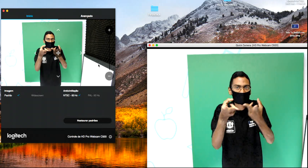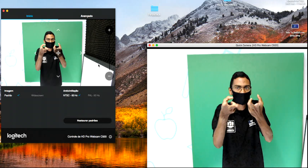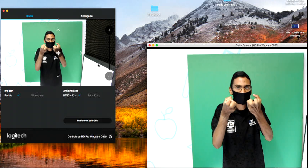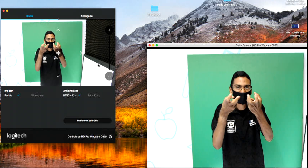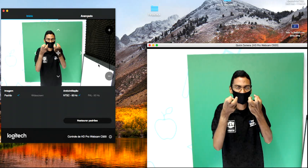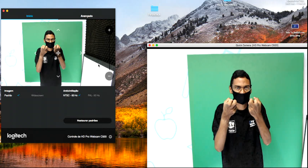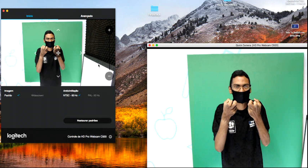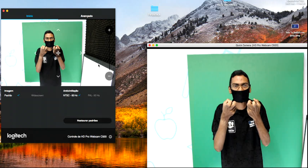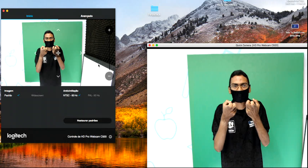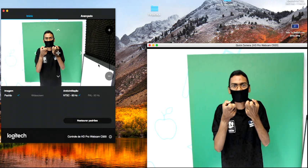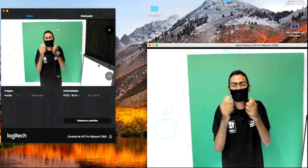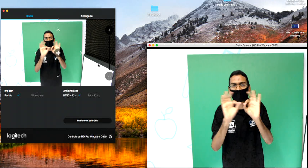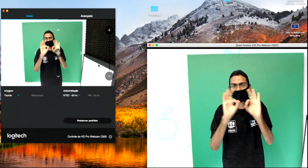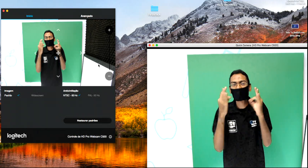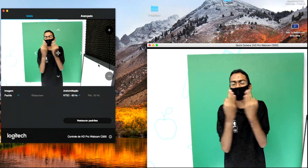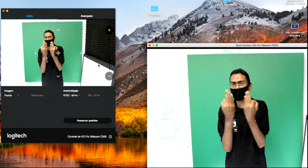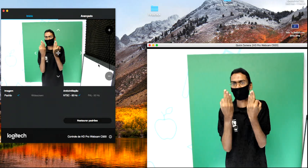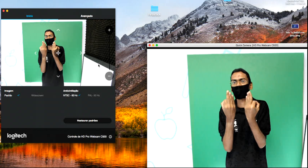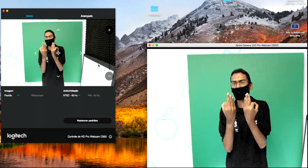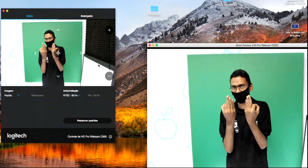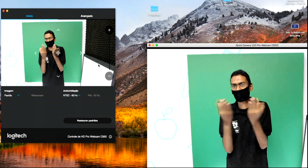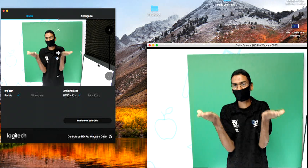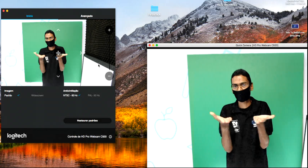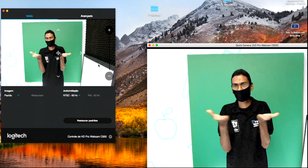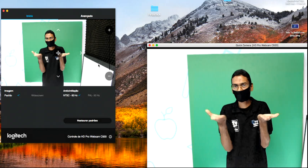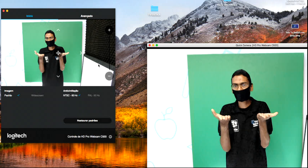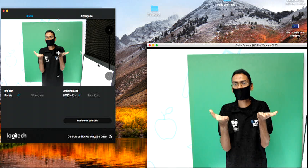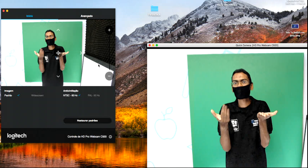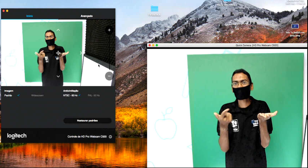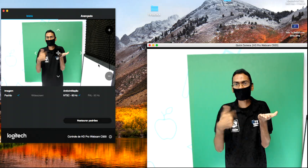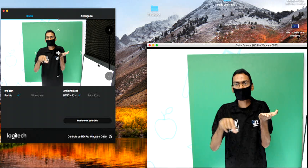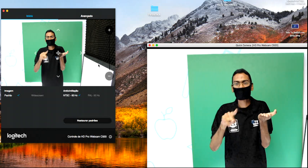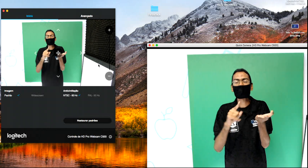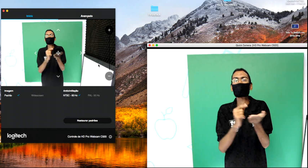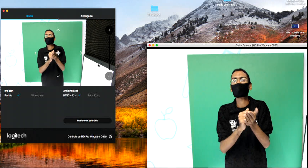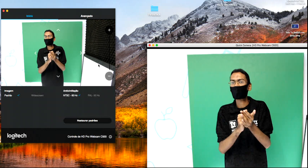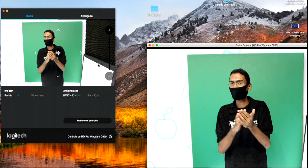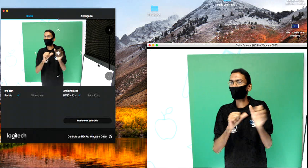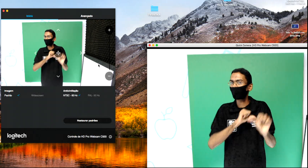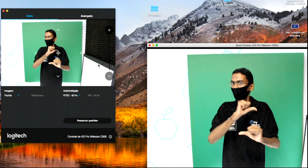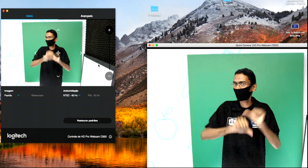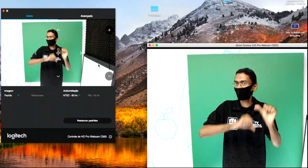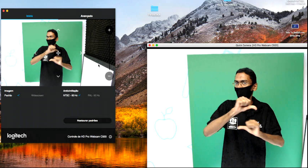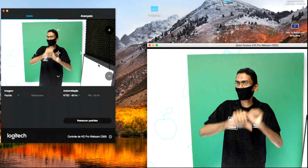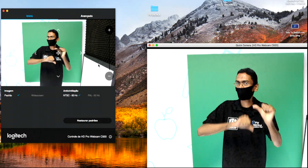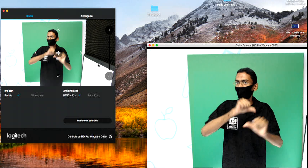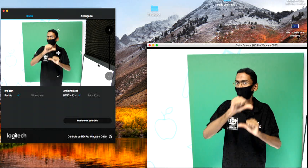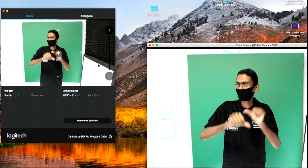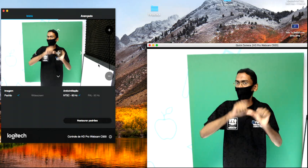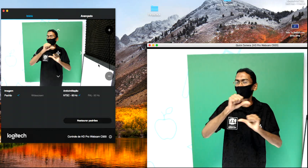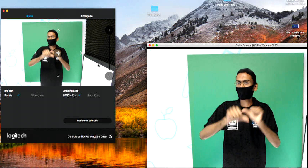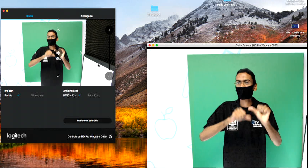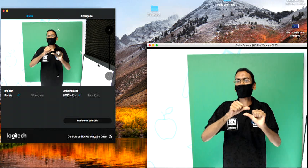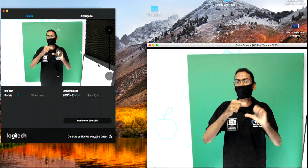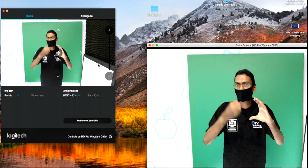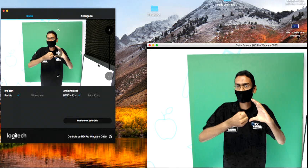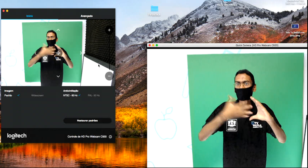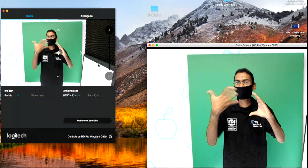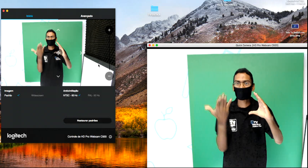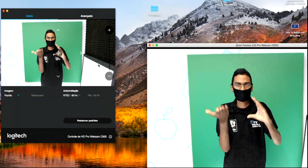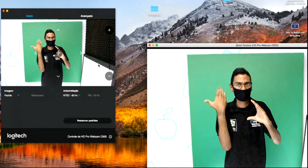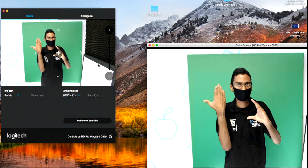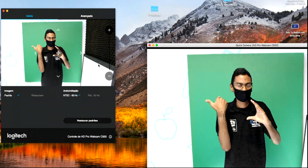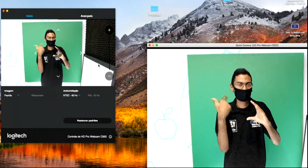A família pós-moderna, que está se emancipando de tantos traços dos últimos séculos, ao tentar se defender